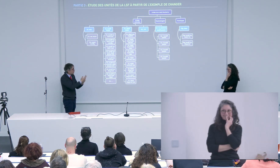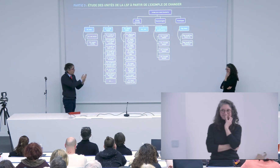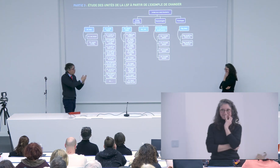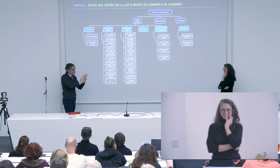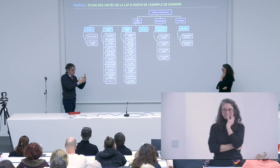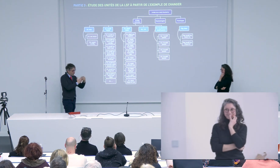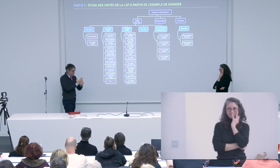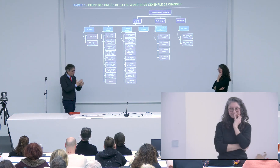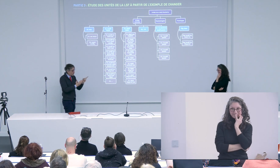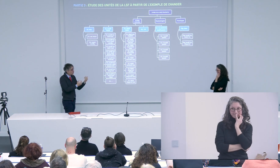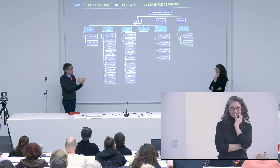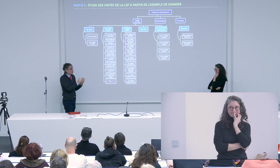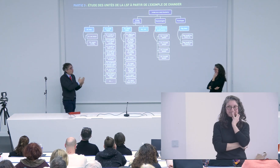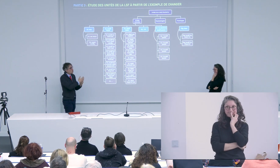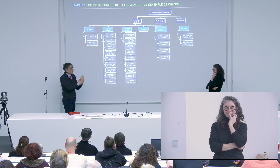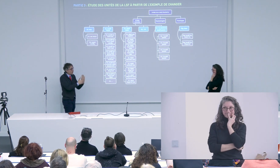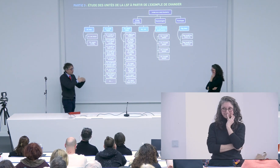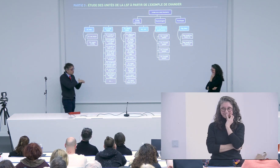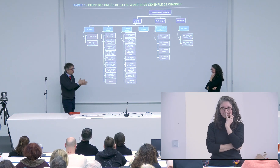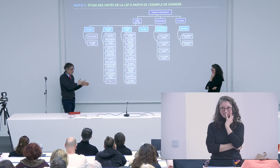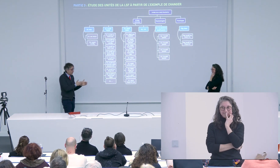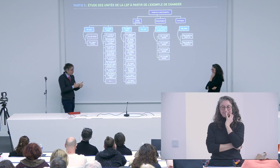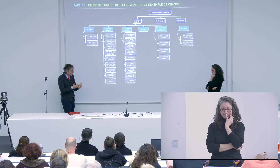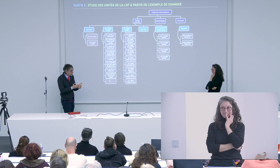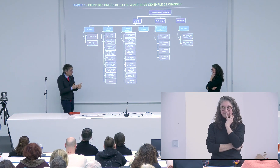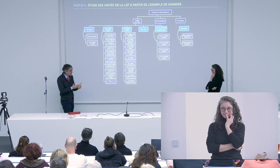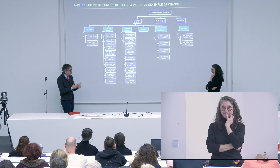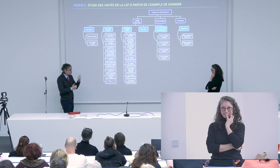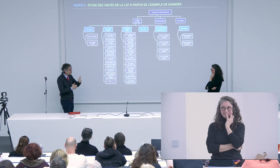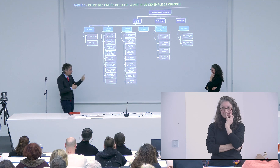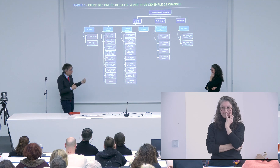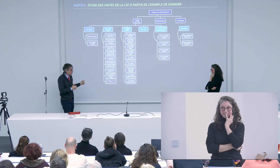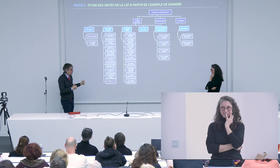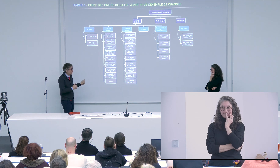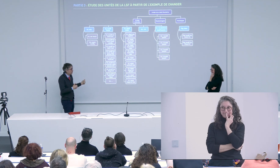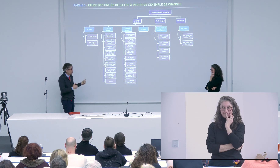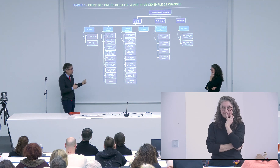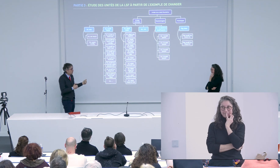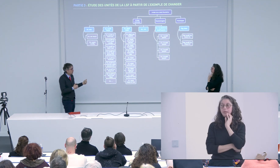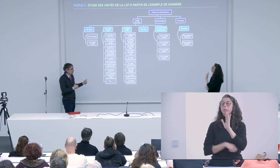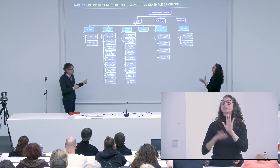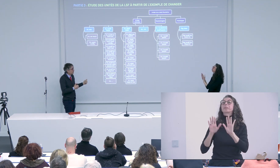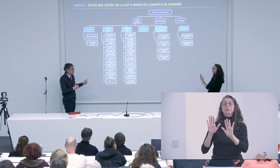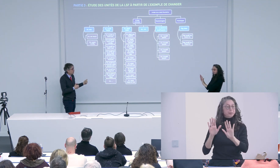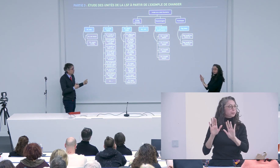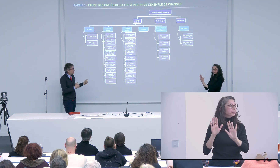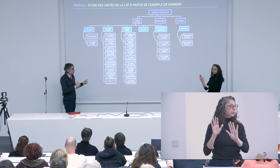donc ce qui veut dire qu'à chaque fois que vous avez une nouvelle forme vous pouvez générer des sous-catégories différentes